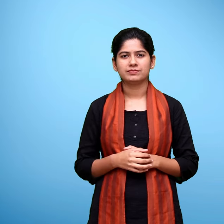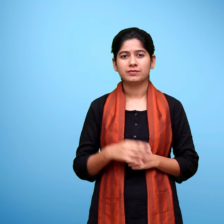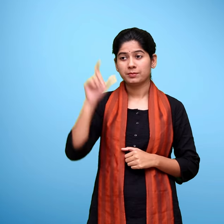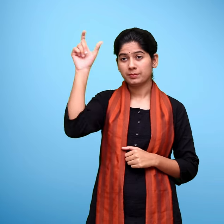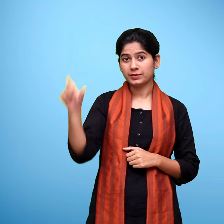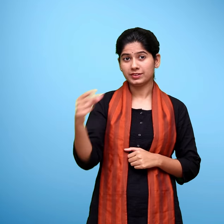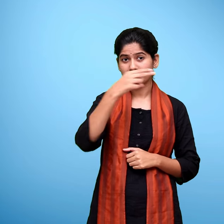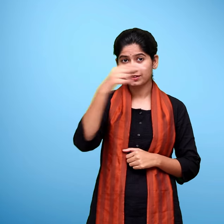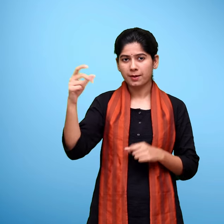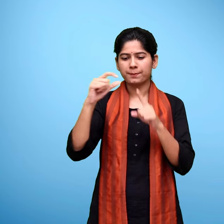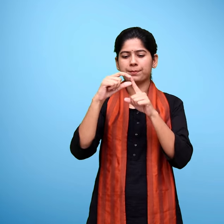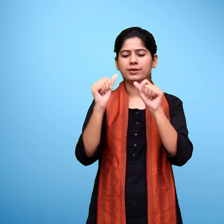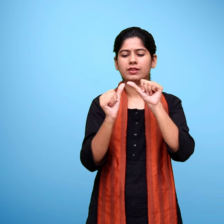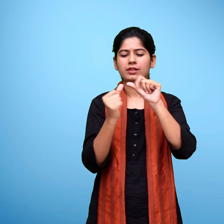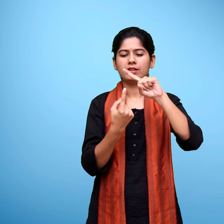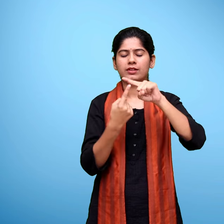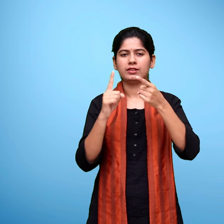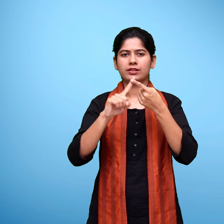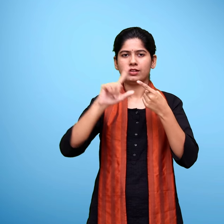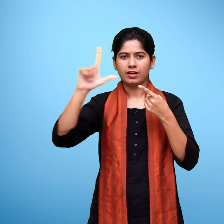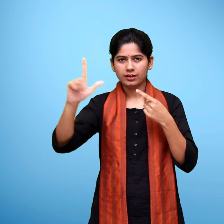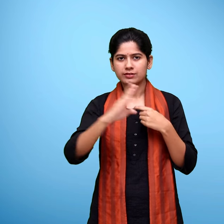पतेल राकेश कुमार चंद्रकांथ